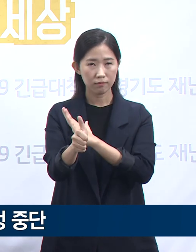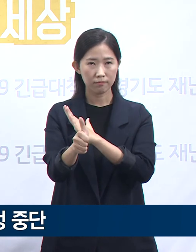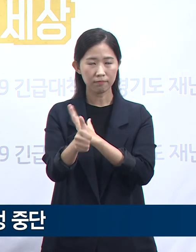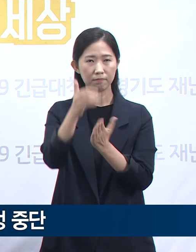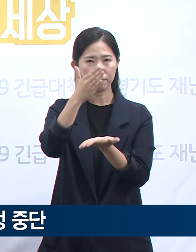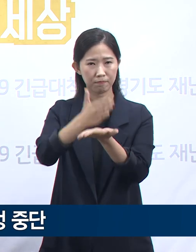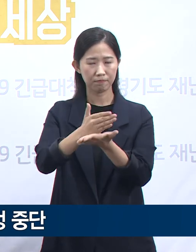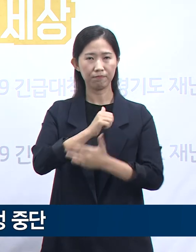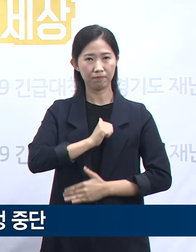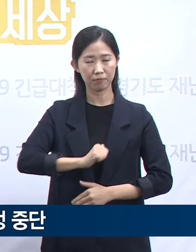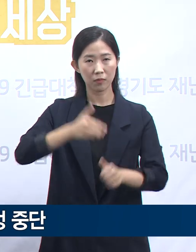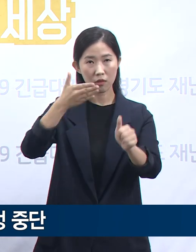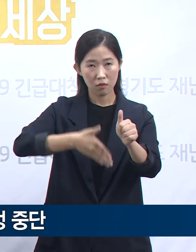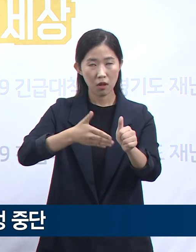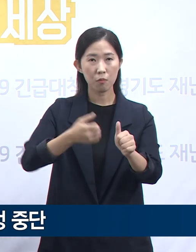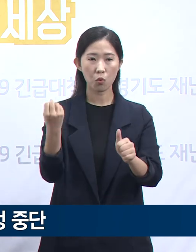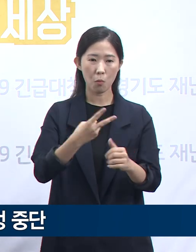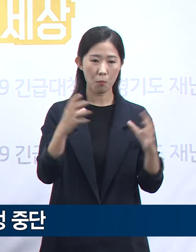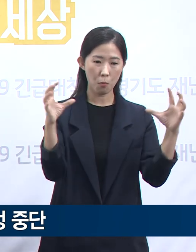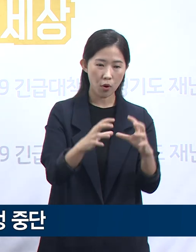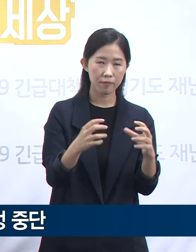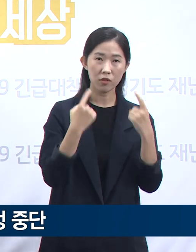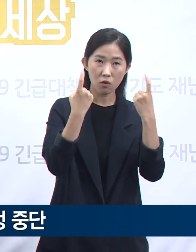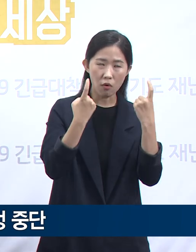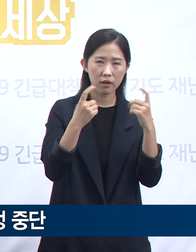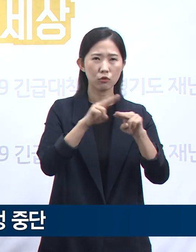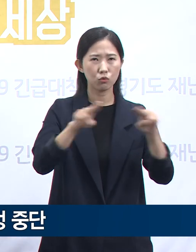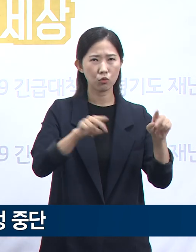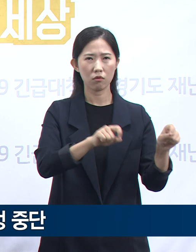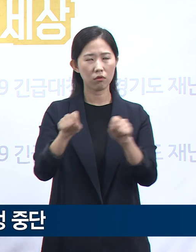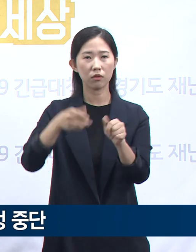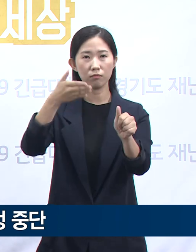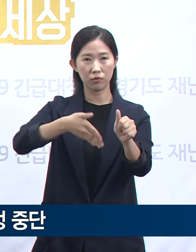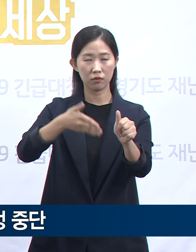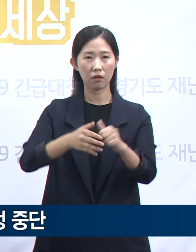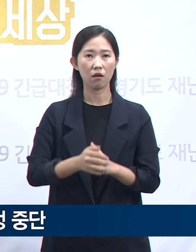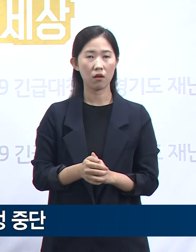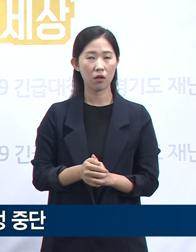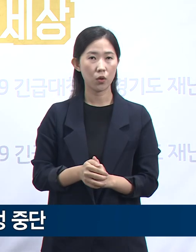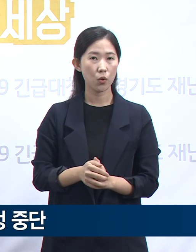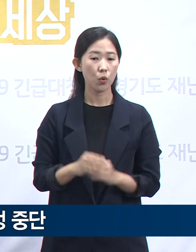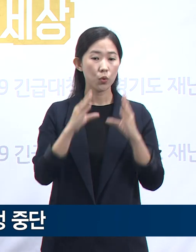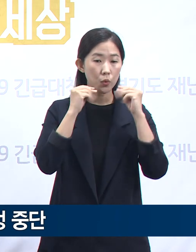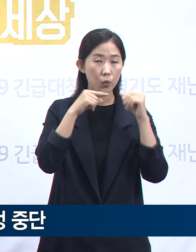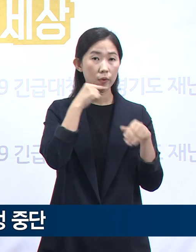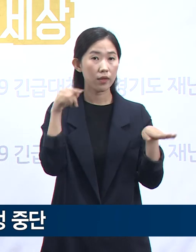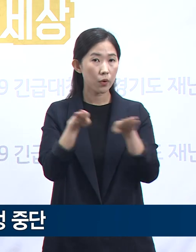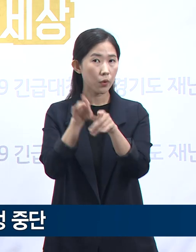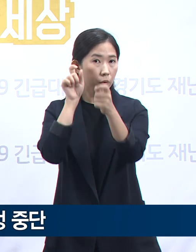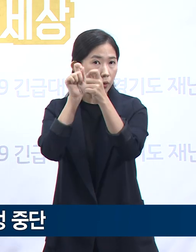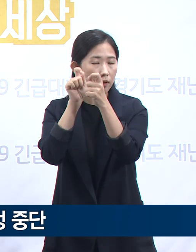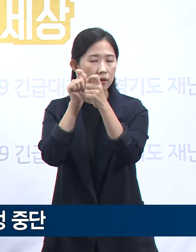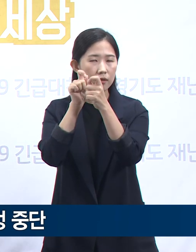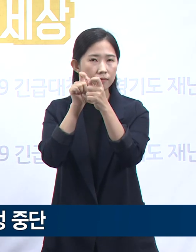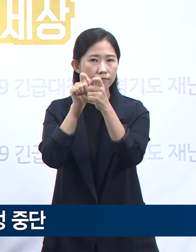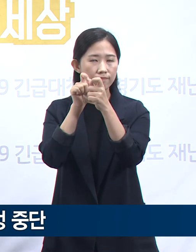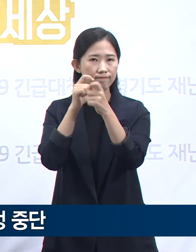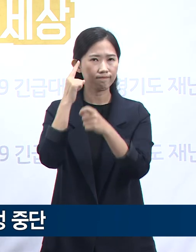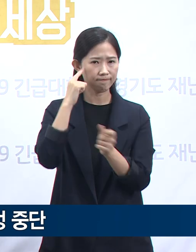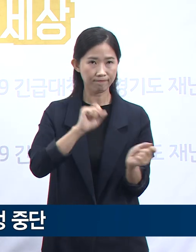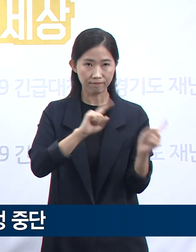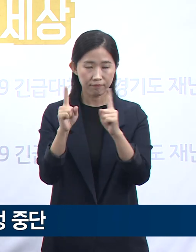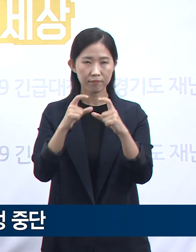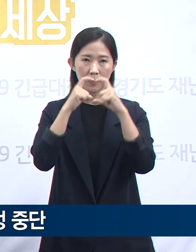요청드립니다. 도민 여러분, 다가오는 주말에도 경계를 놓지 마시고 마스크 착용, 거리 두기, 손 씻기 등 개인